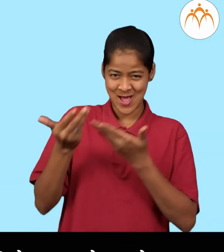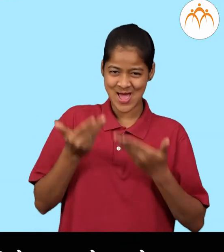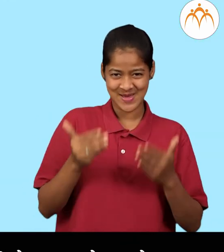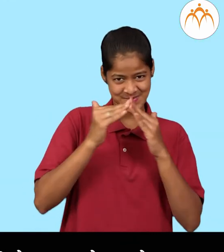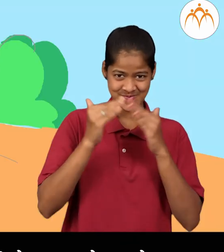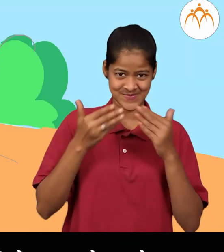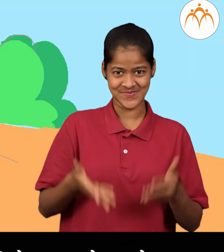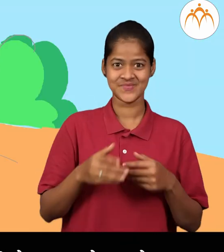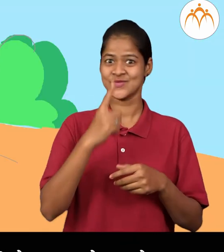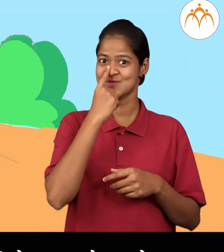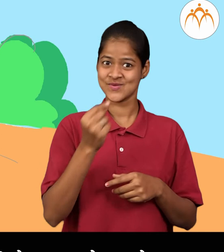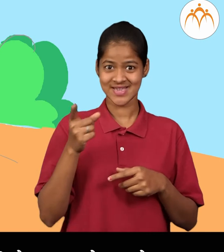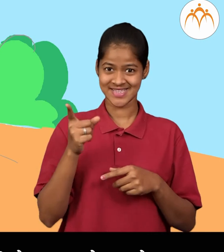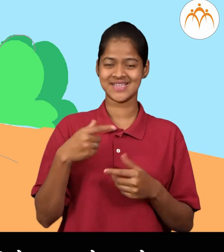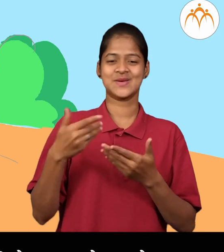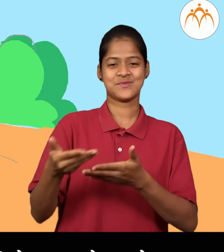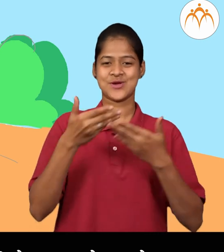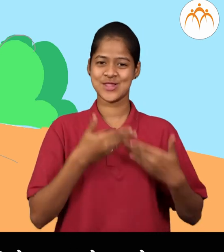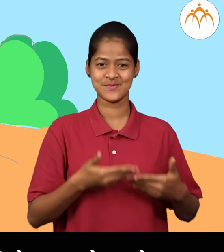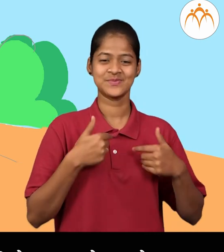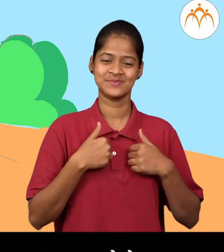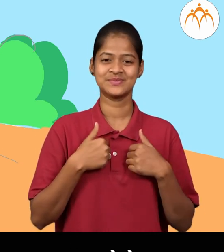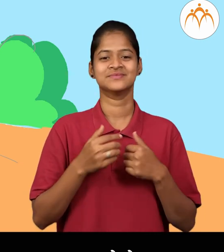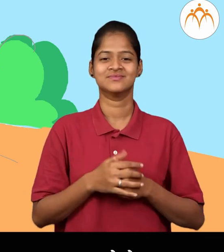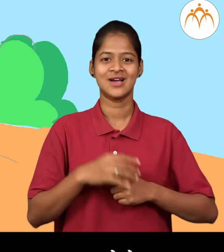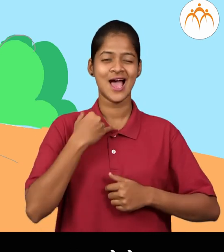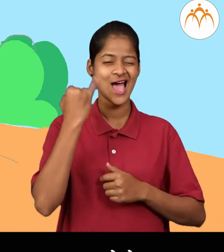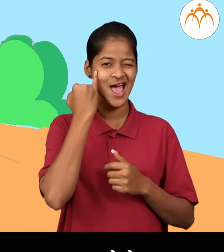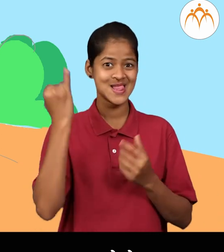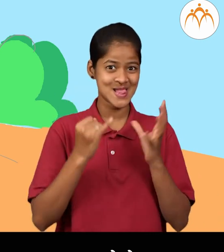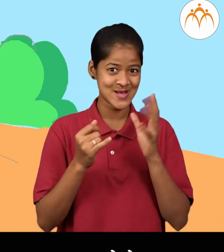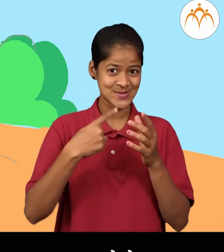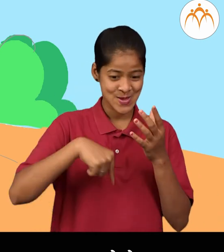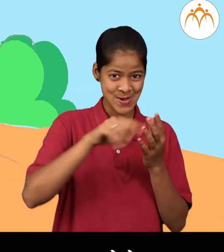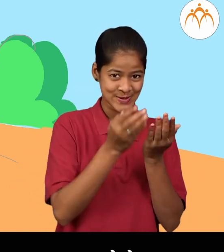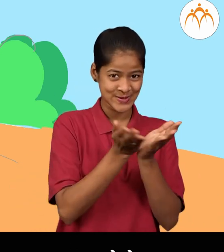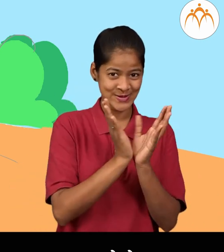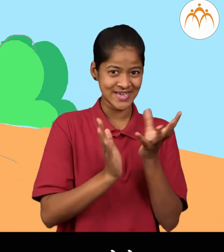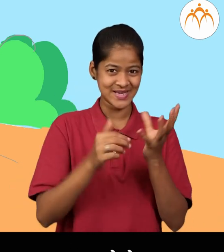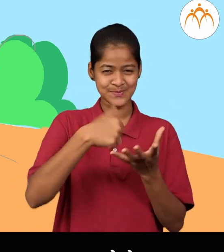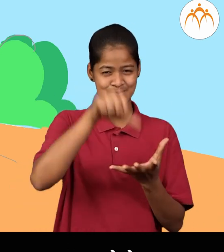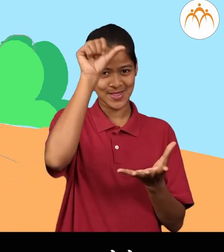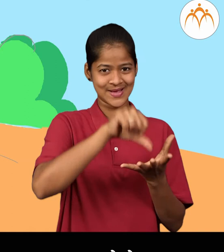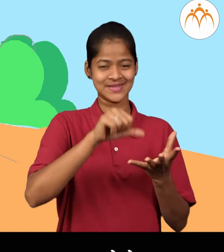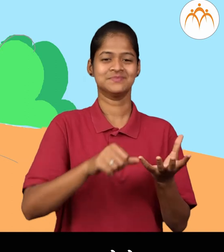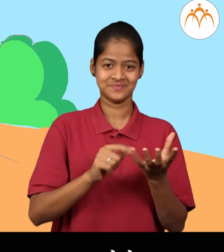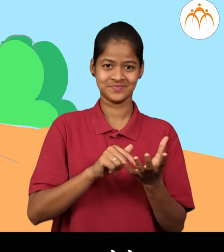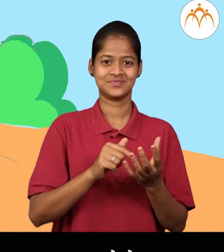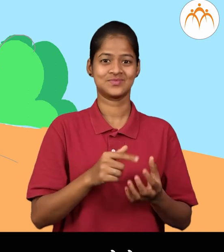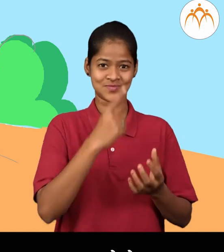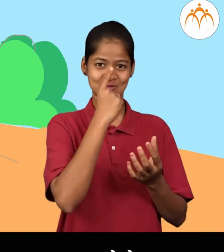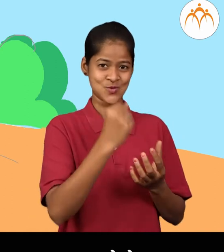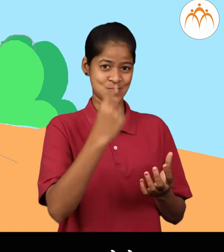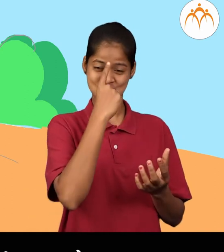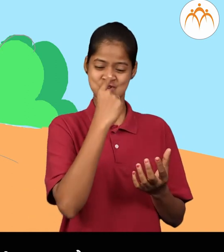करकोचाला त्याचा घरी जेवायला बोलोतो आणी एका पसरट थालीत त्याला रस पहला